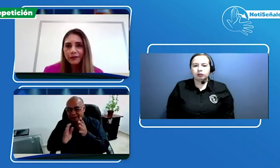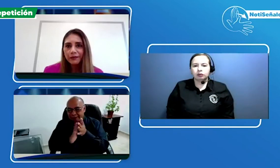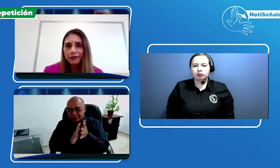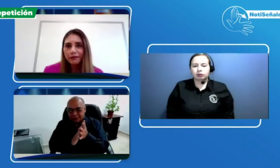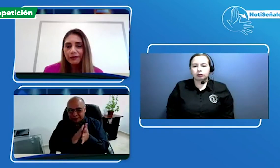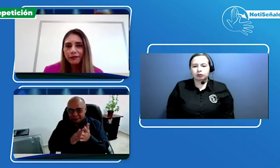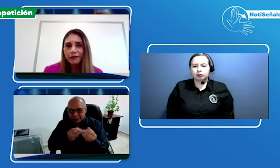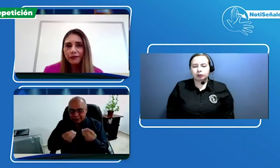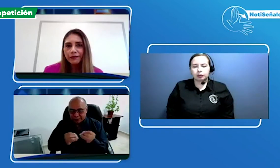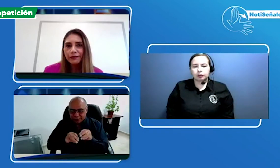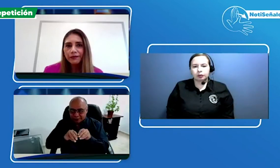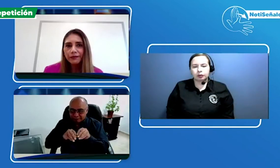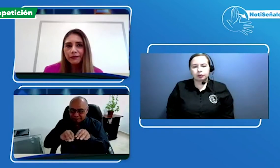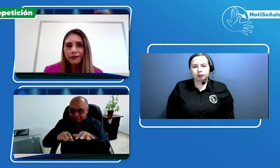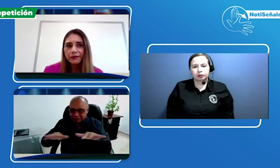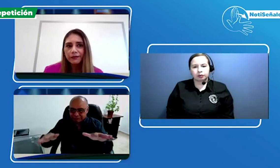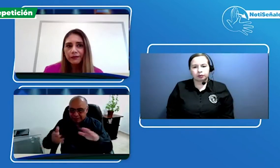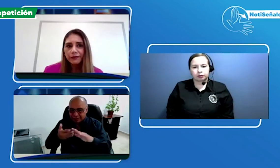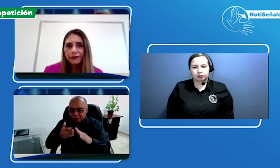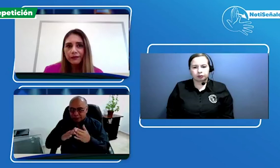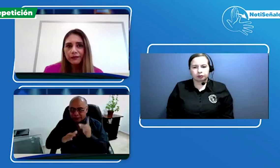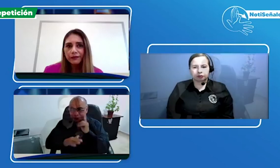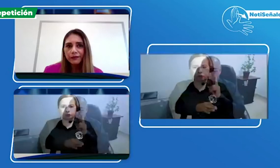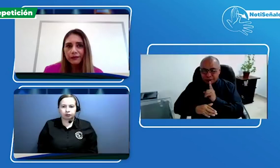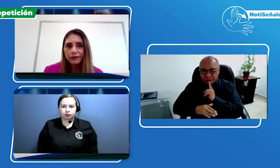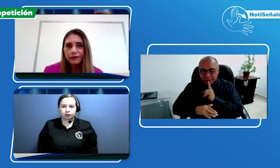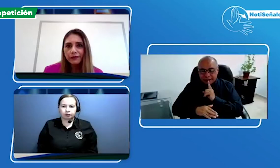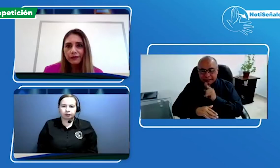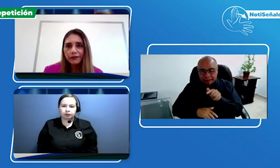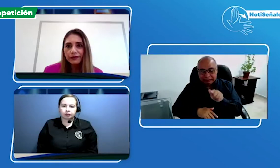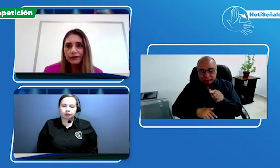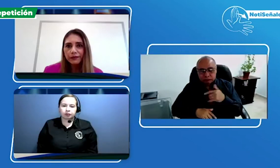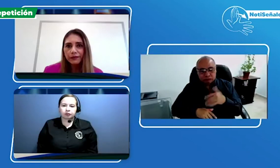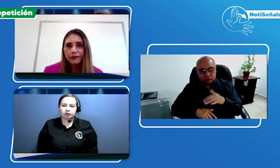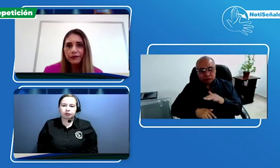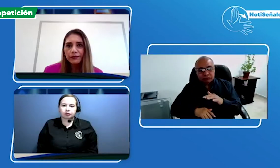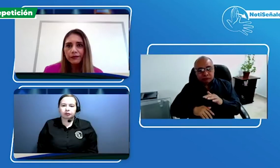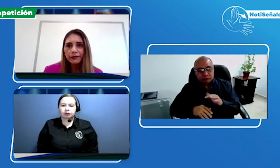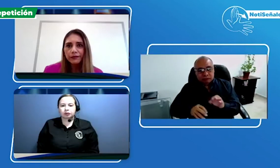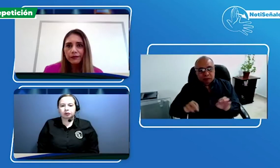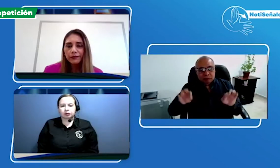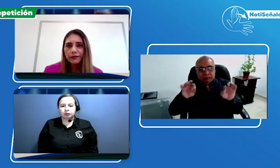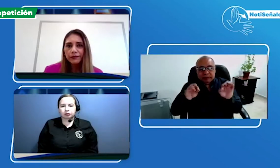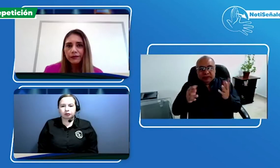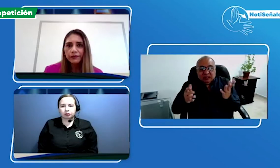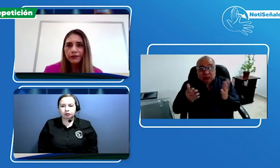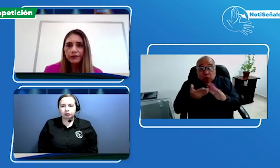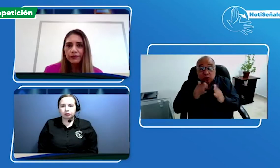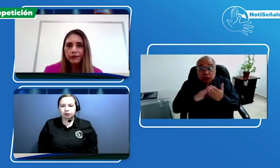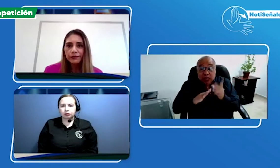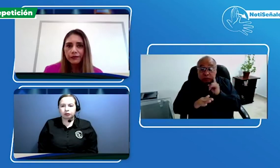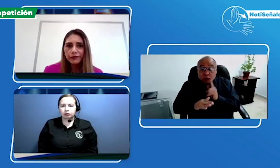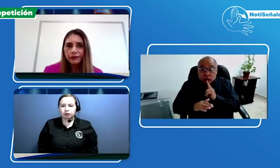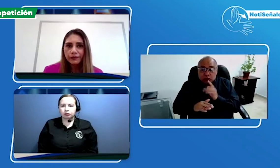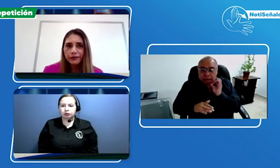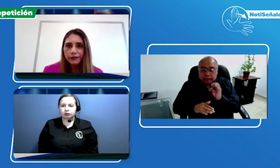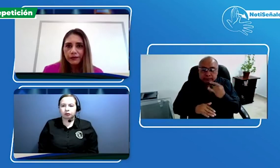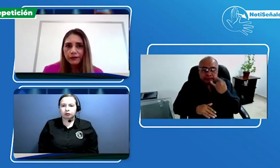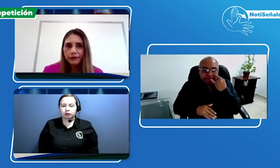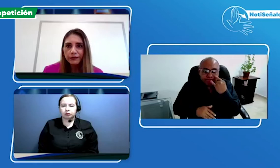Qué importante es esta información que tú nos estás brindando en este momento para toda la comunidad sorda porque, bueno,